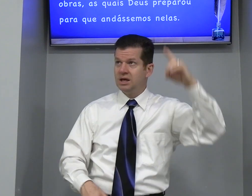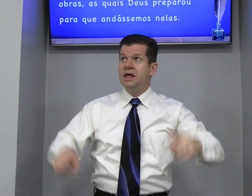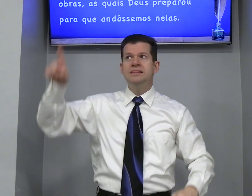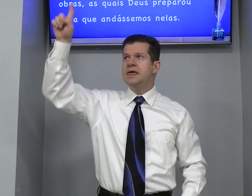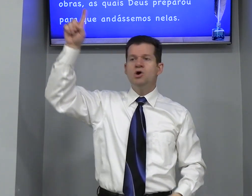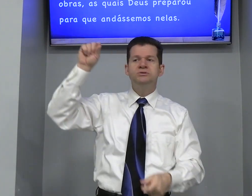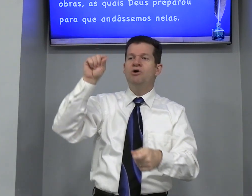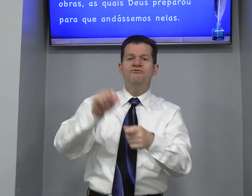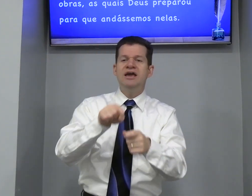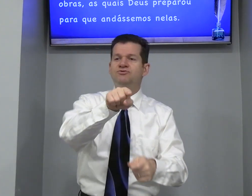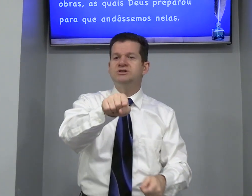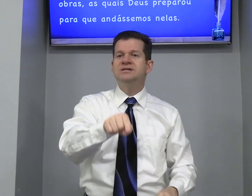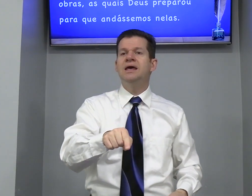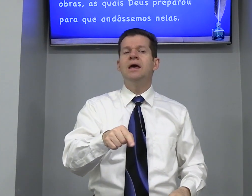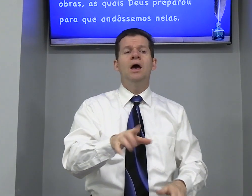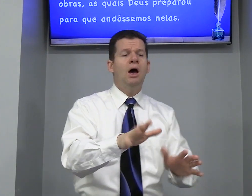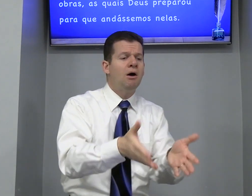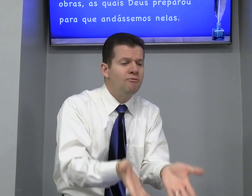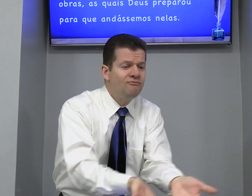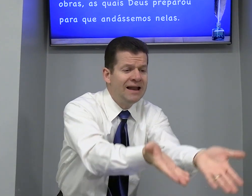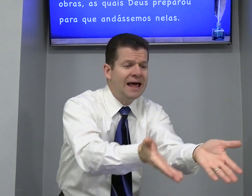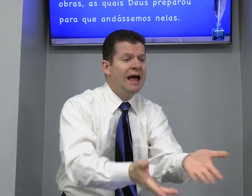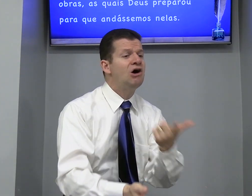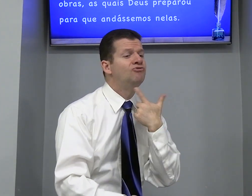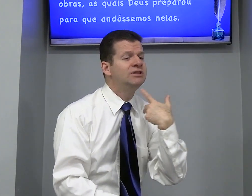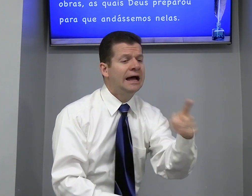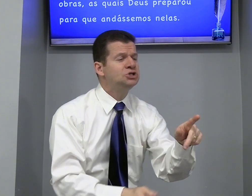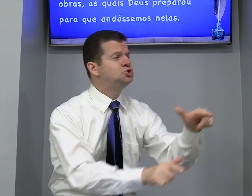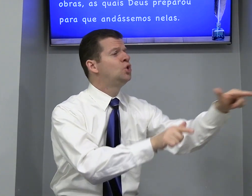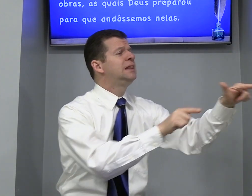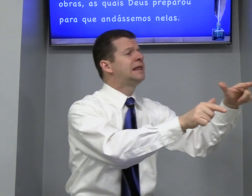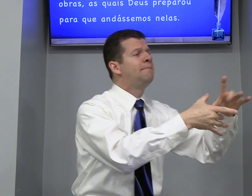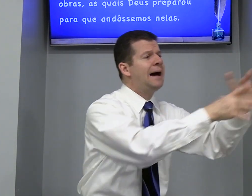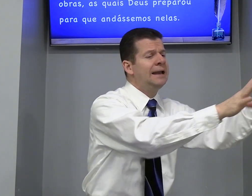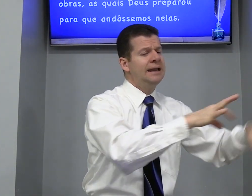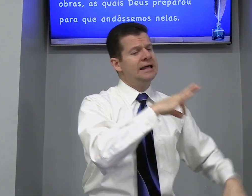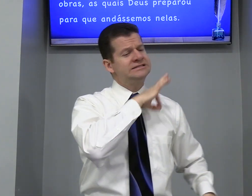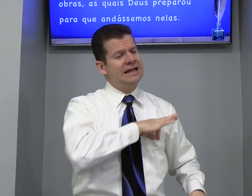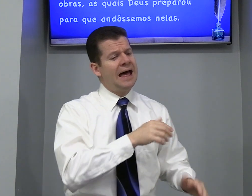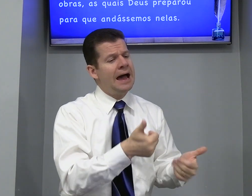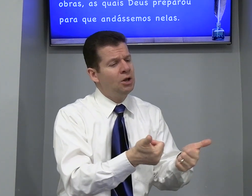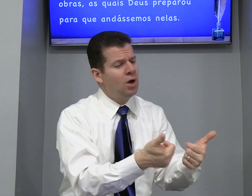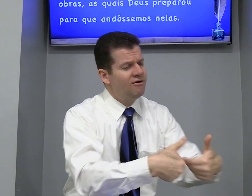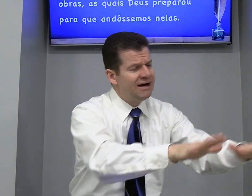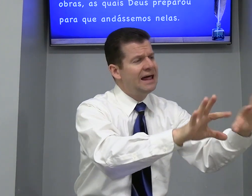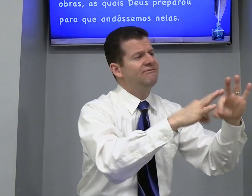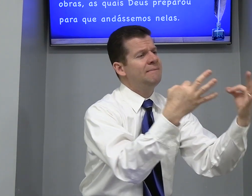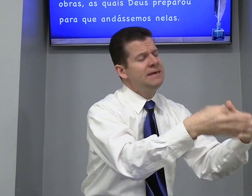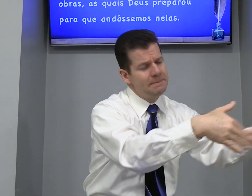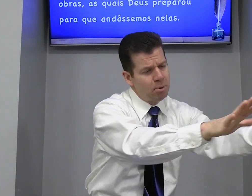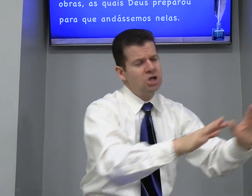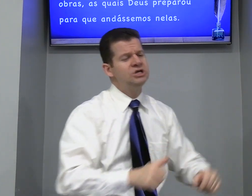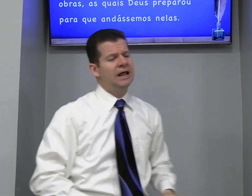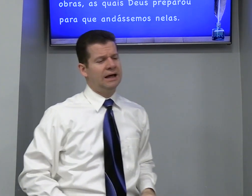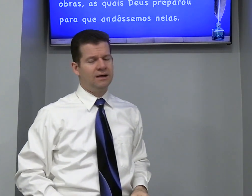Deus não fez você Vai lá Montar de sua Trabalha Salário Vai lá Família Pode ir lá